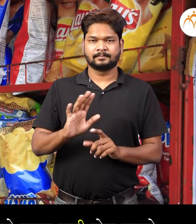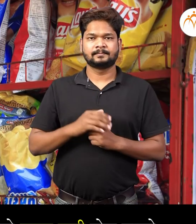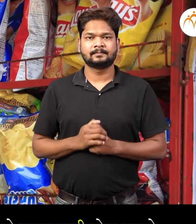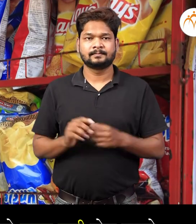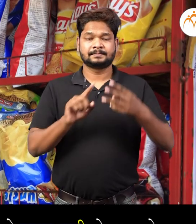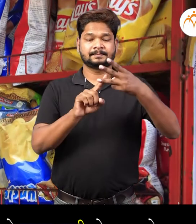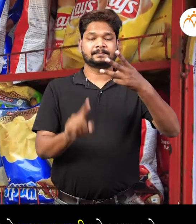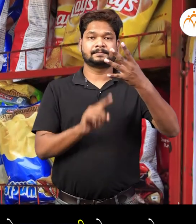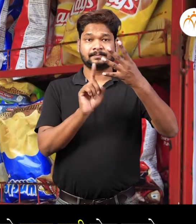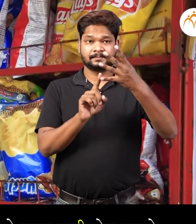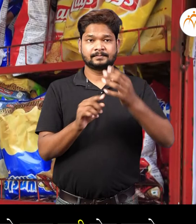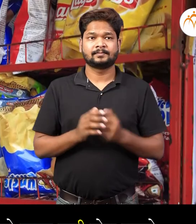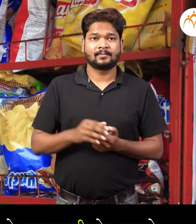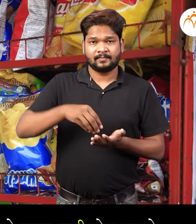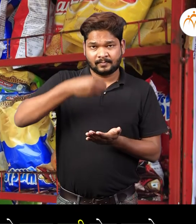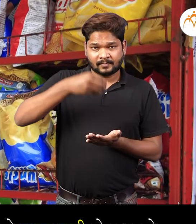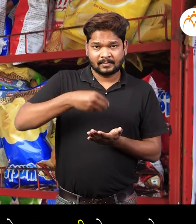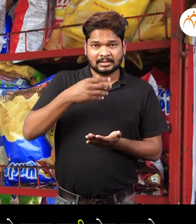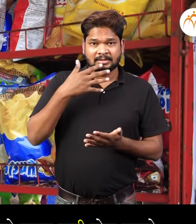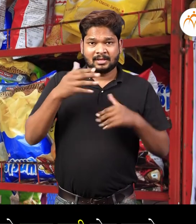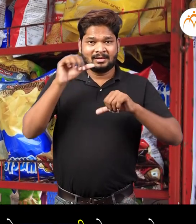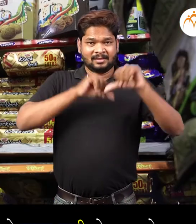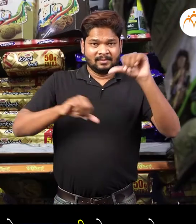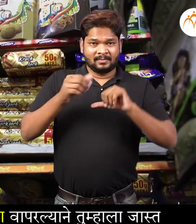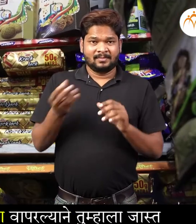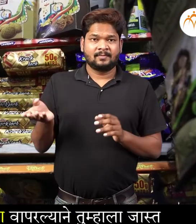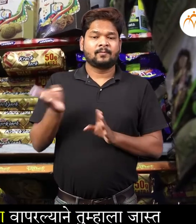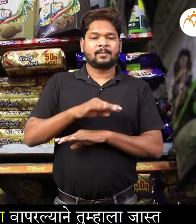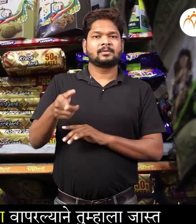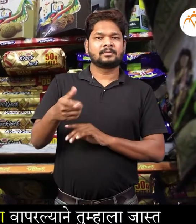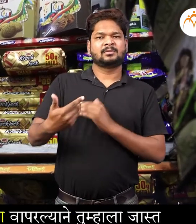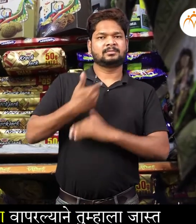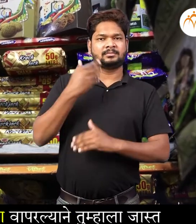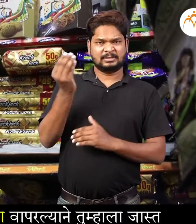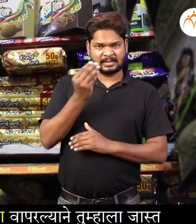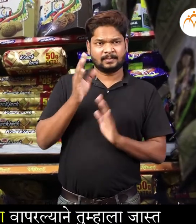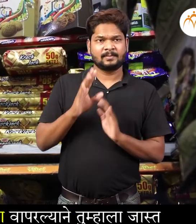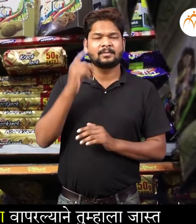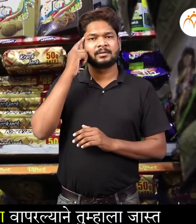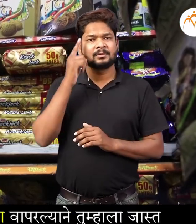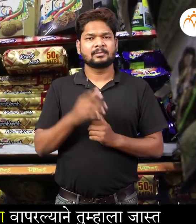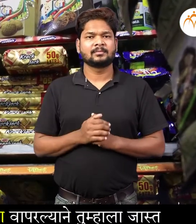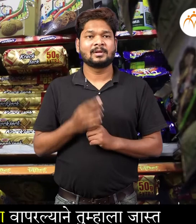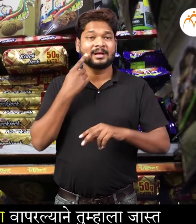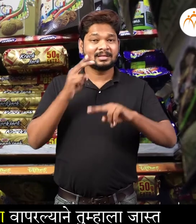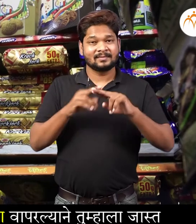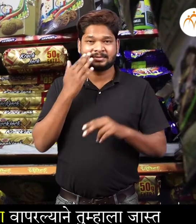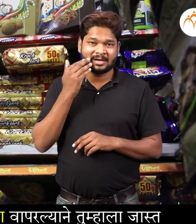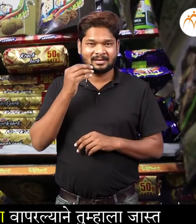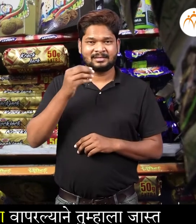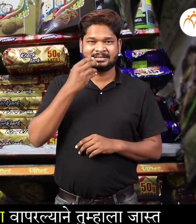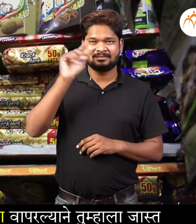काही विला पदार्था तिल घटकां मुले जास्ता हनी होँ शकते उधारन अर्थ साखरे एवजी कृत्रिम गोडवा वापरल्याने